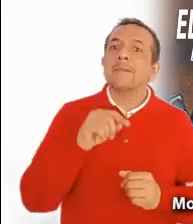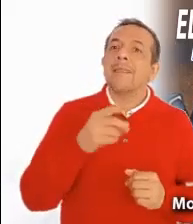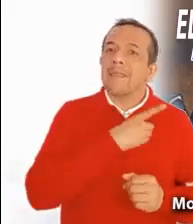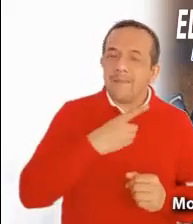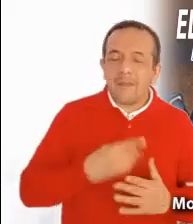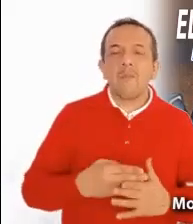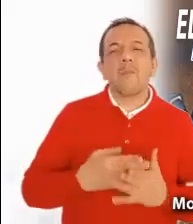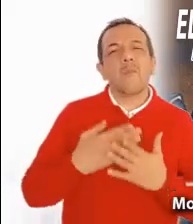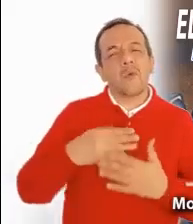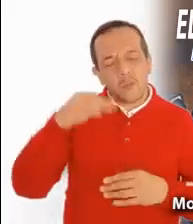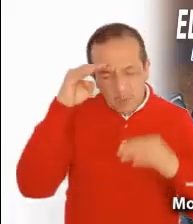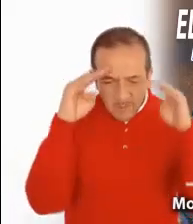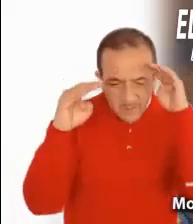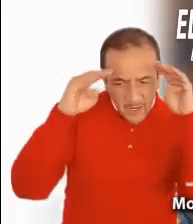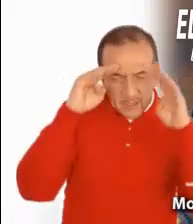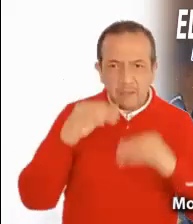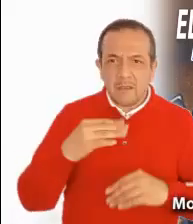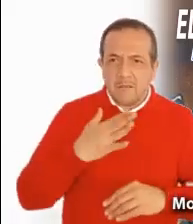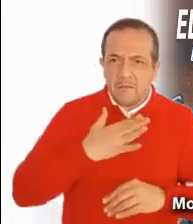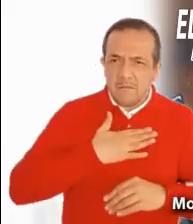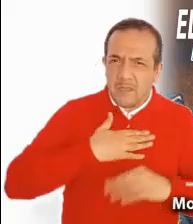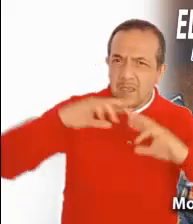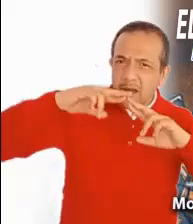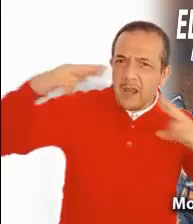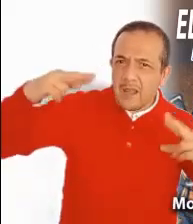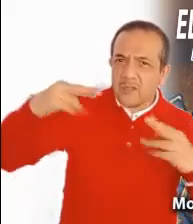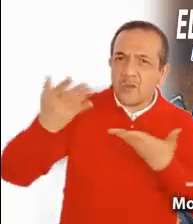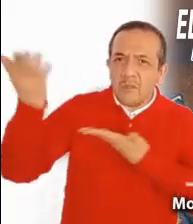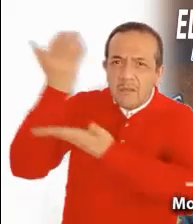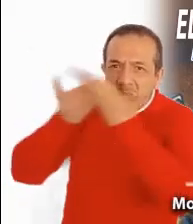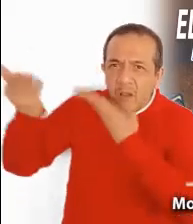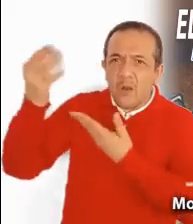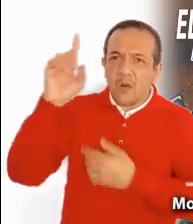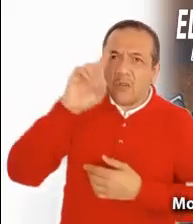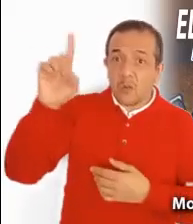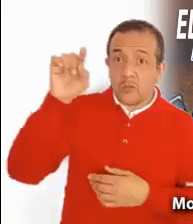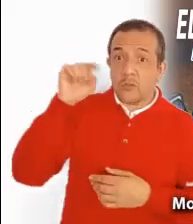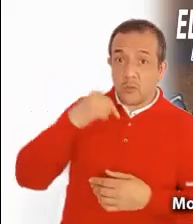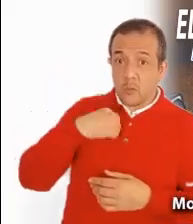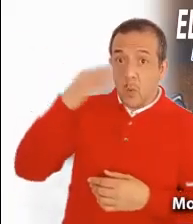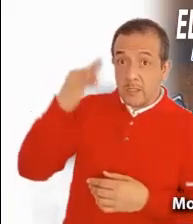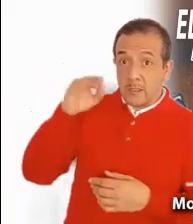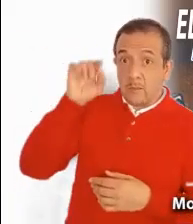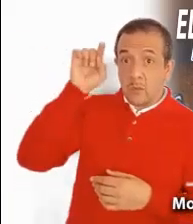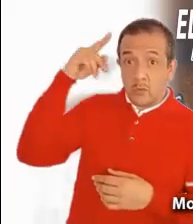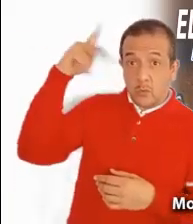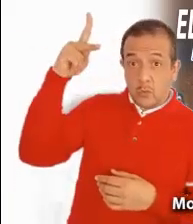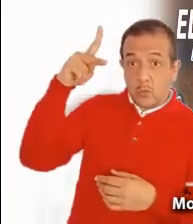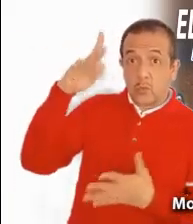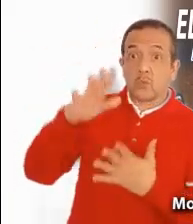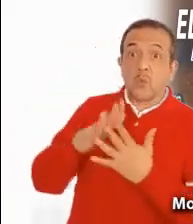reflexionar y cuestionarnos sobre nuestra relación con Dios. Si aceptamos su gran bondad y nos ponemos